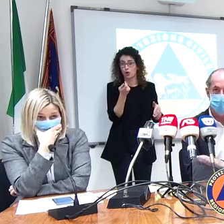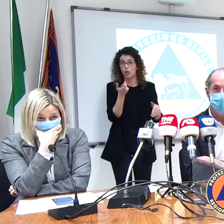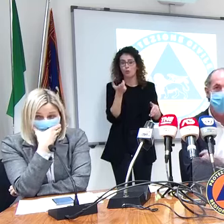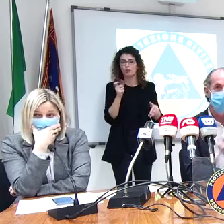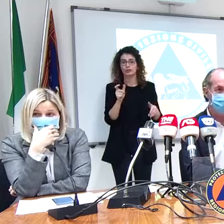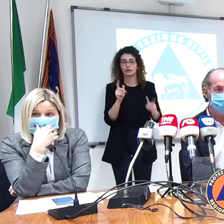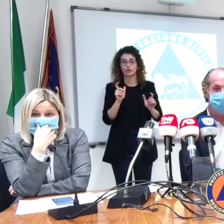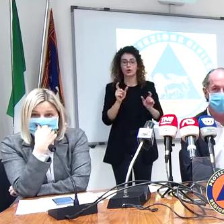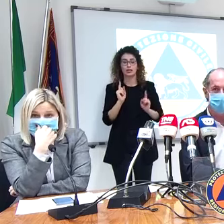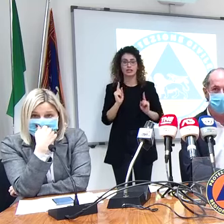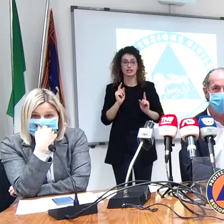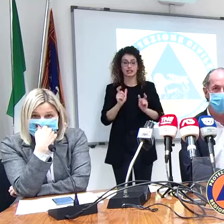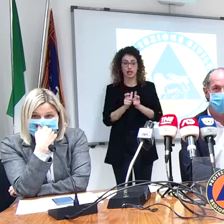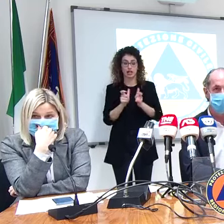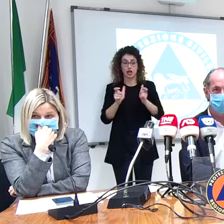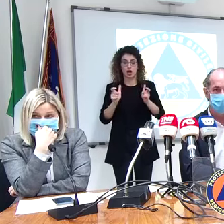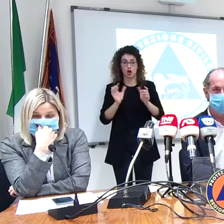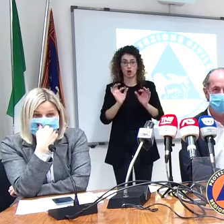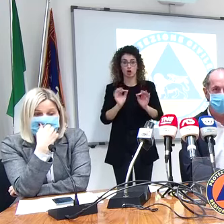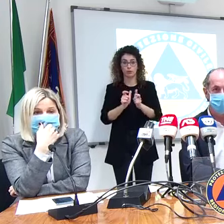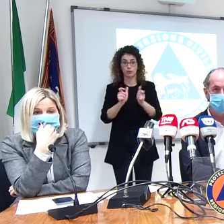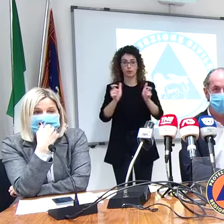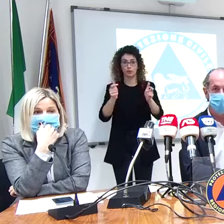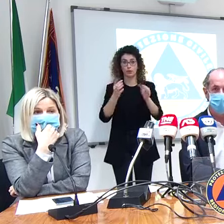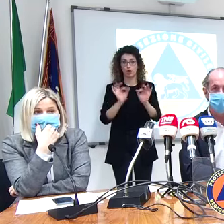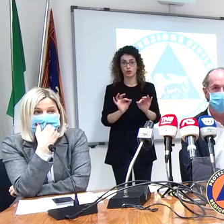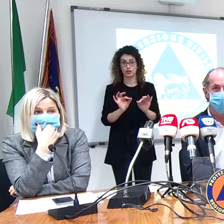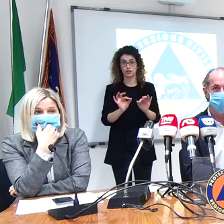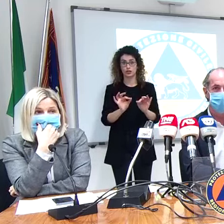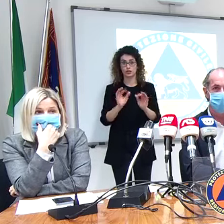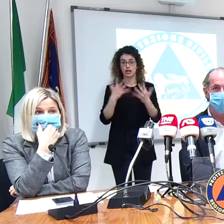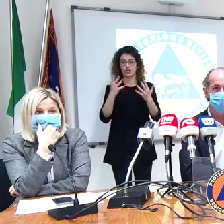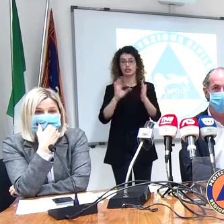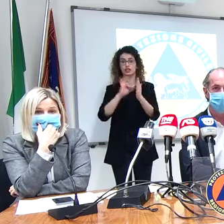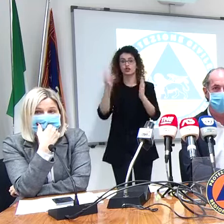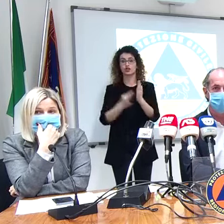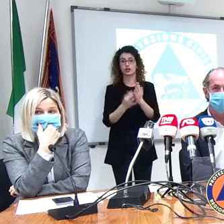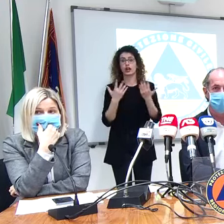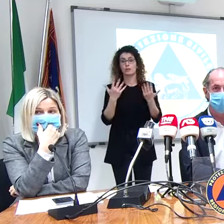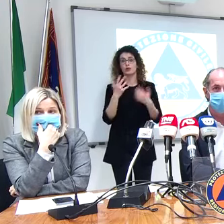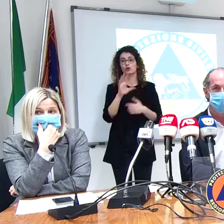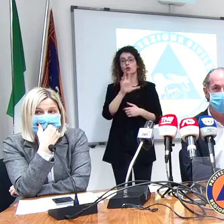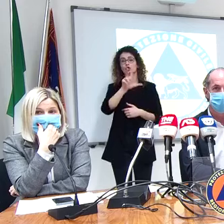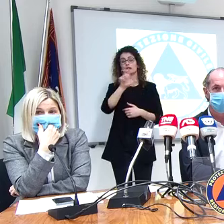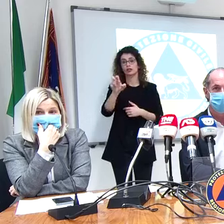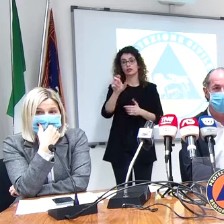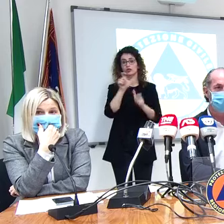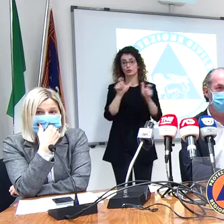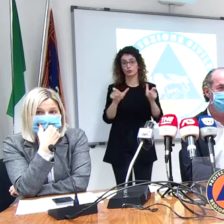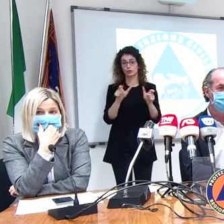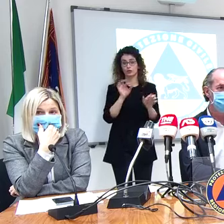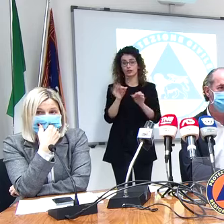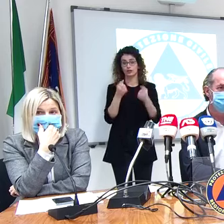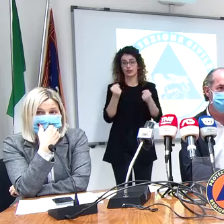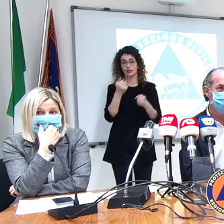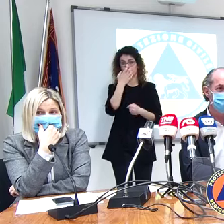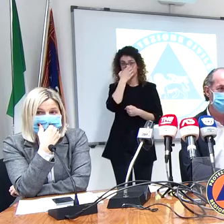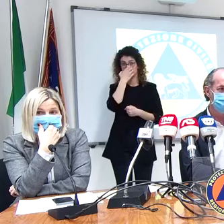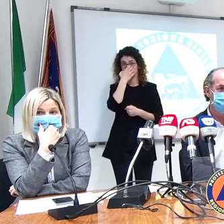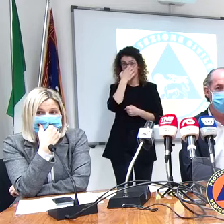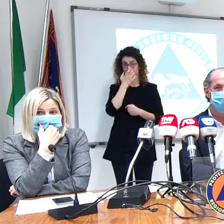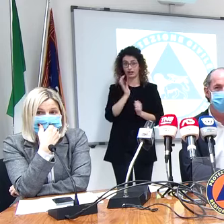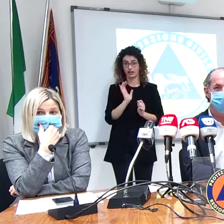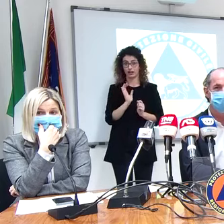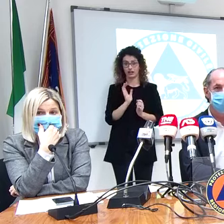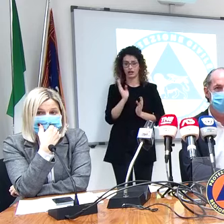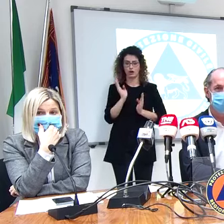questo è il trend fra 10 giorni abbiamo 300 almeno 300 persone in terapia intensiva rapportati vuol dire quasi al massimo